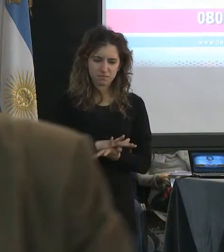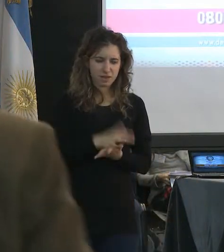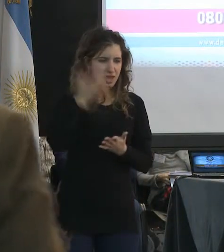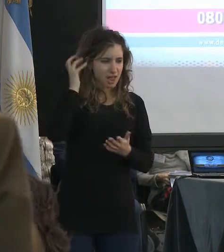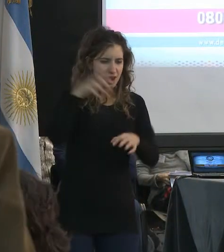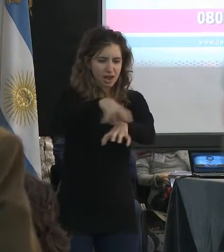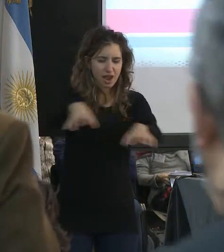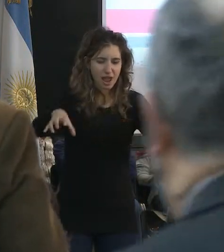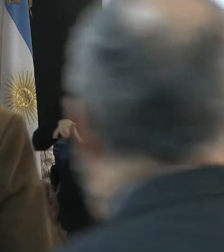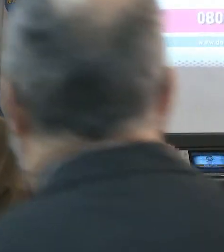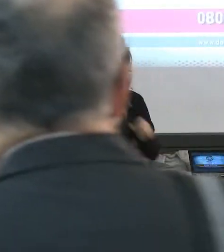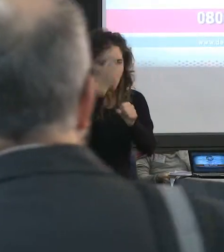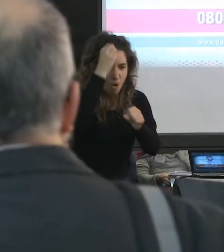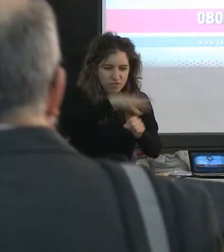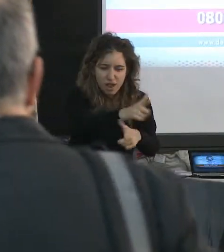en la radiodifusión.